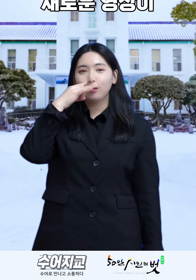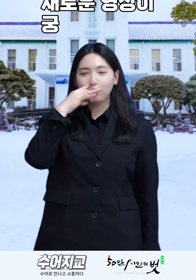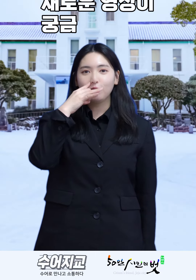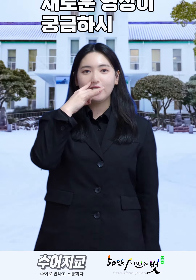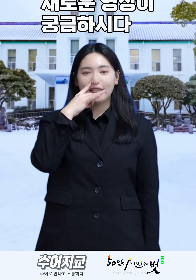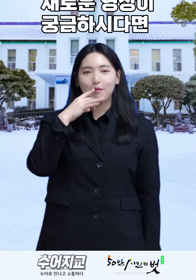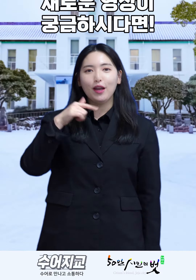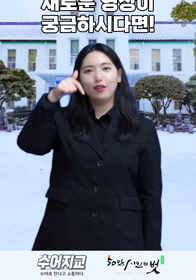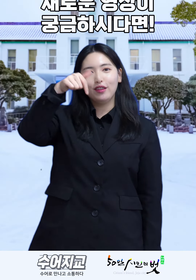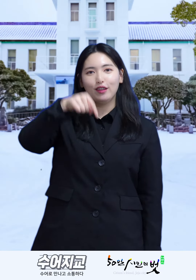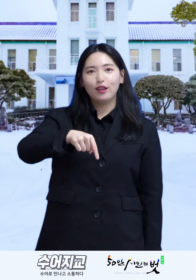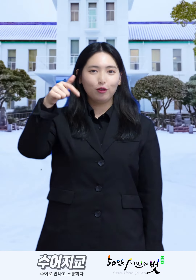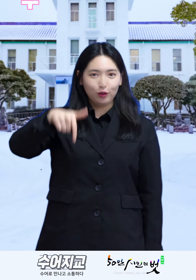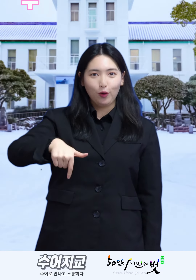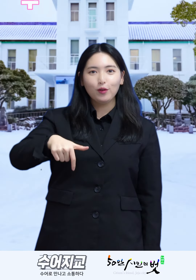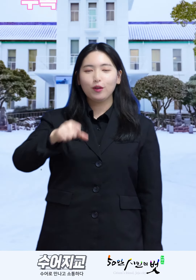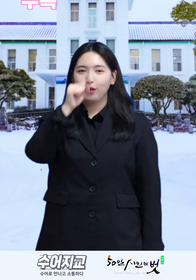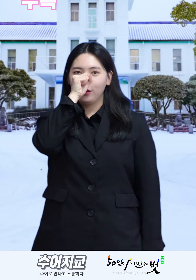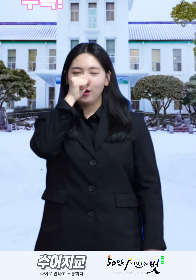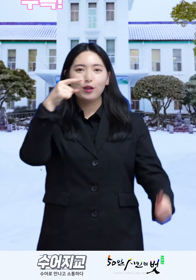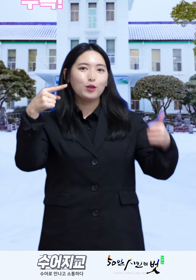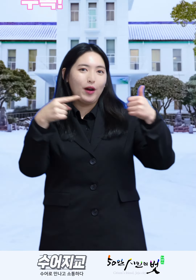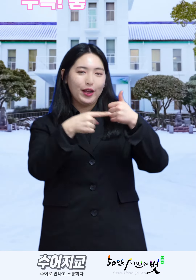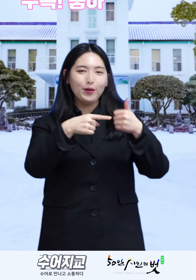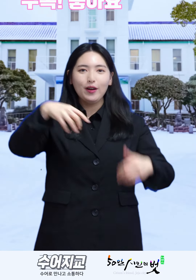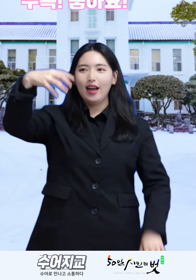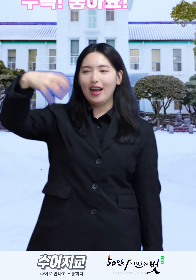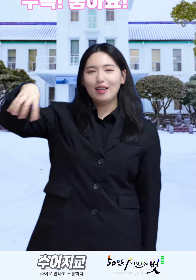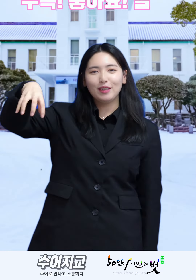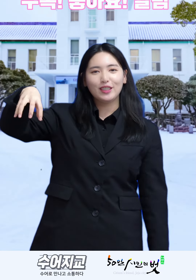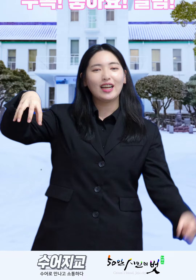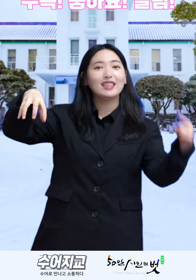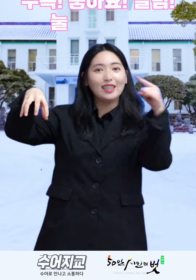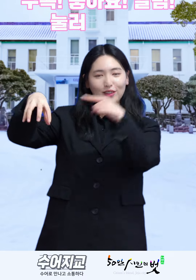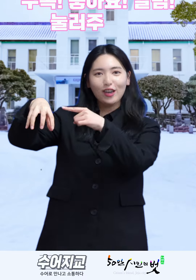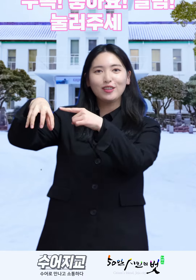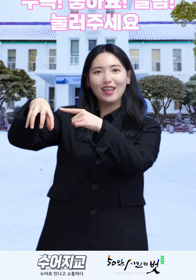궁금하시다면 구독, 좋아요, 알림 설정까지 눌러주세요.